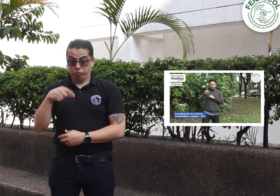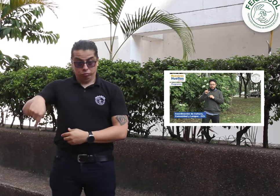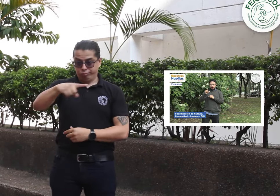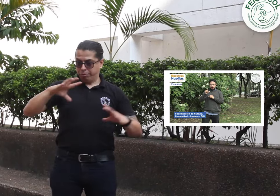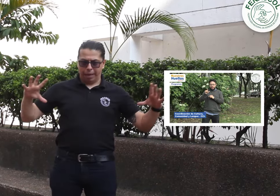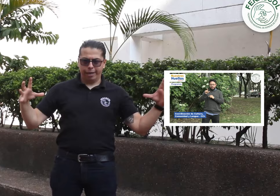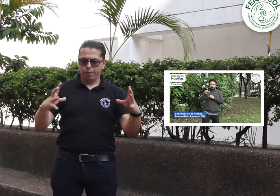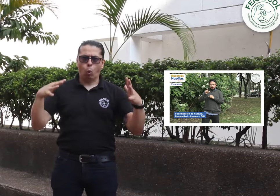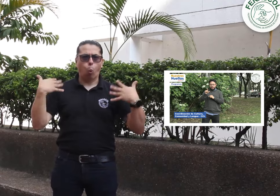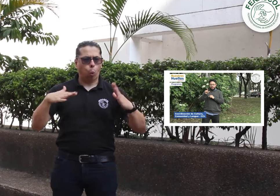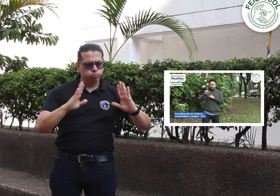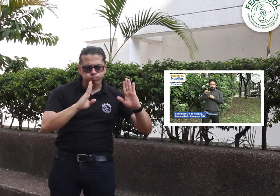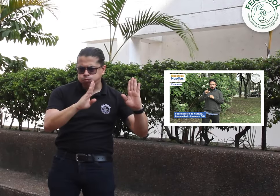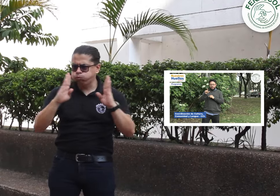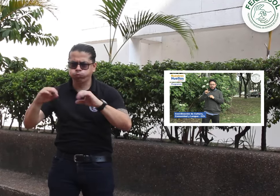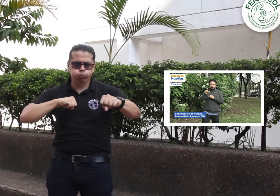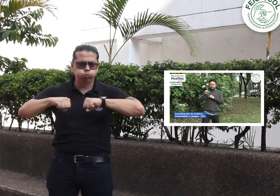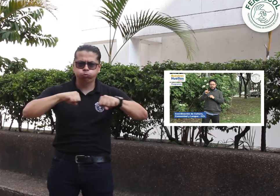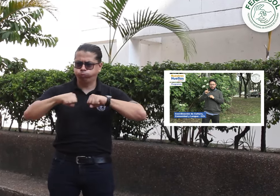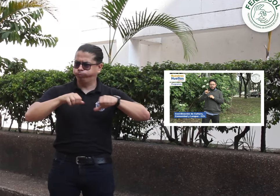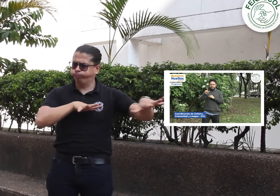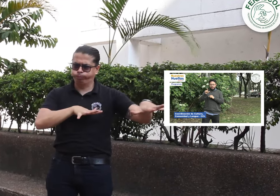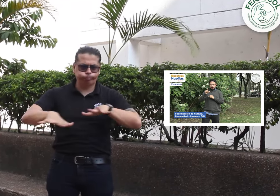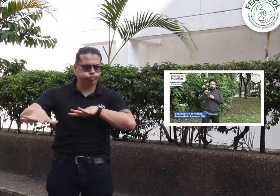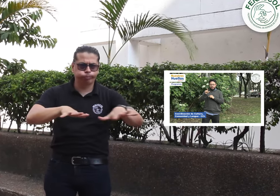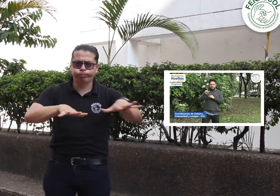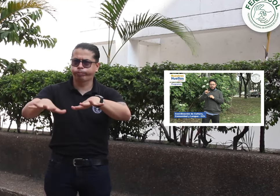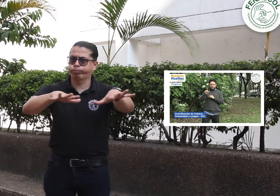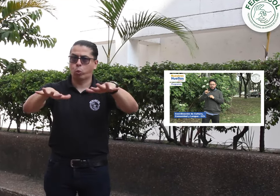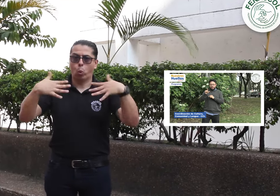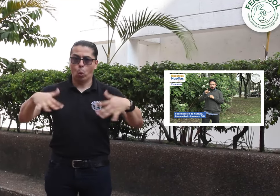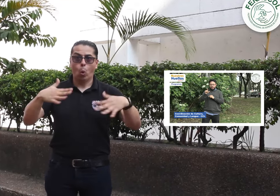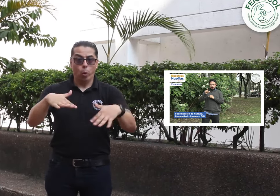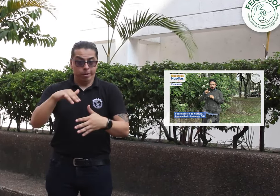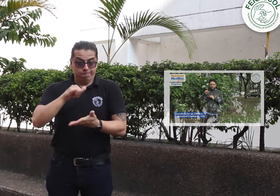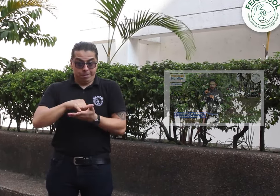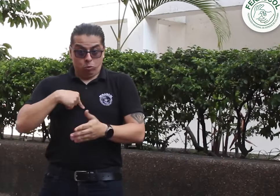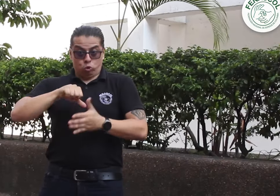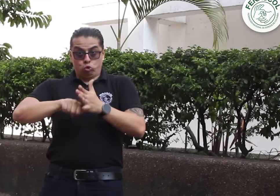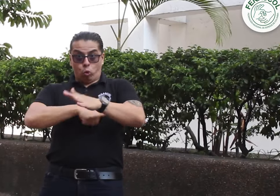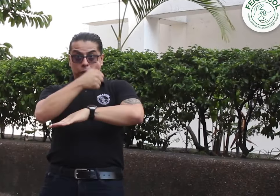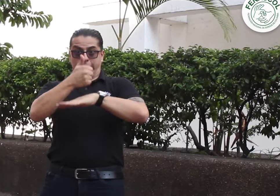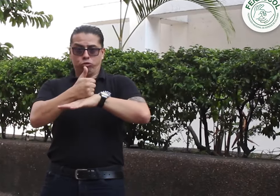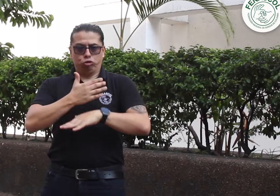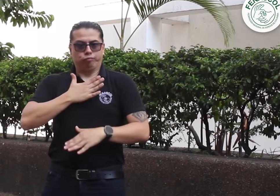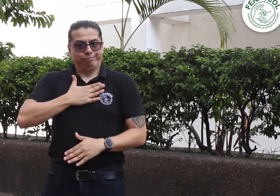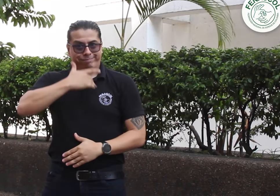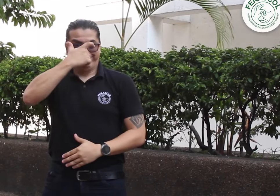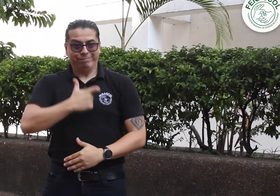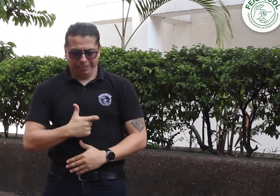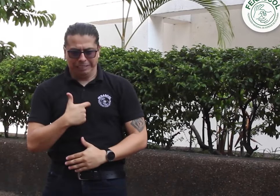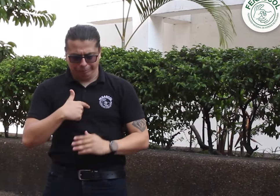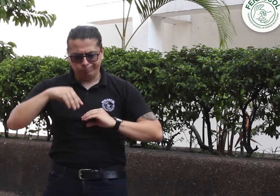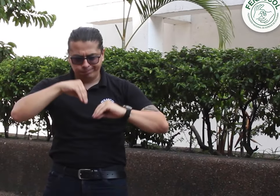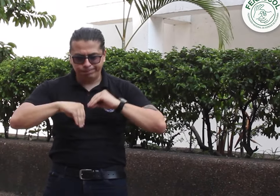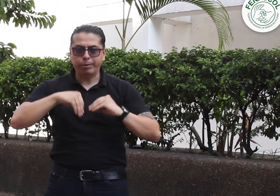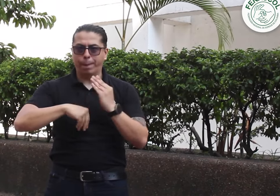este gran equipo, su gestión y atención a las asociaciones ha sido increíble. Y a mi cabeza la Subdirección ha gestionado y propuesto